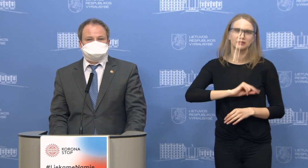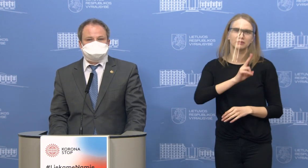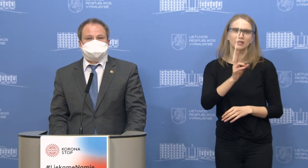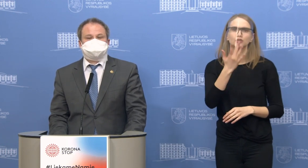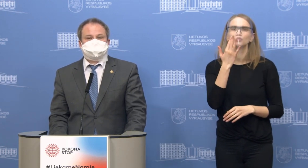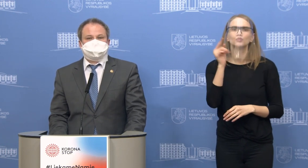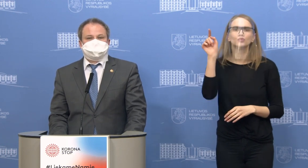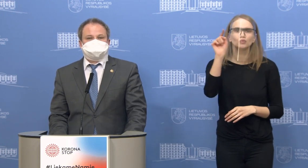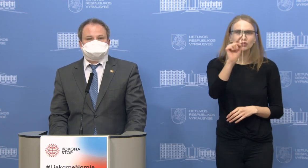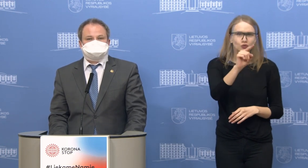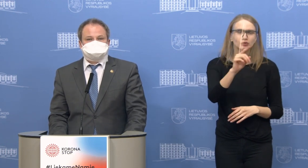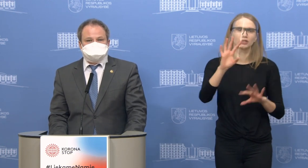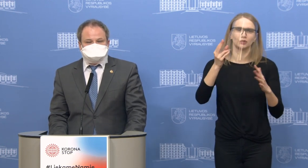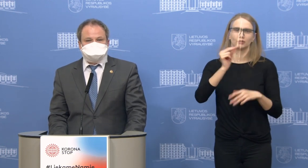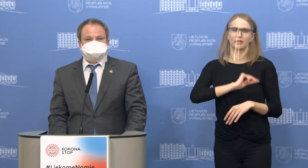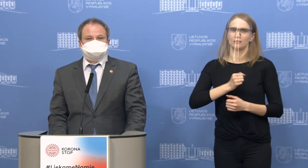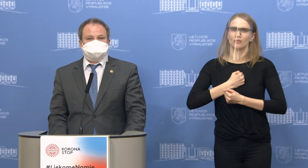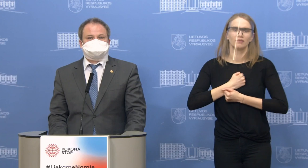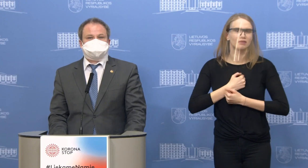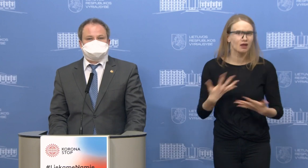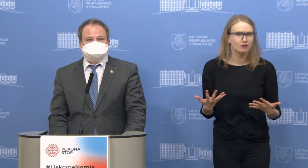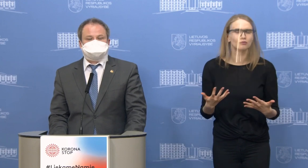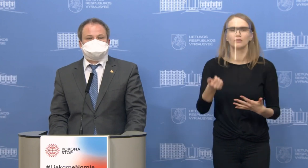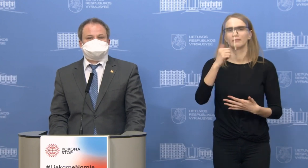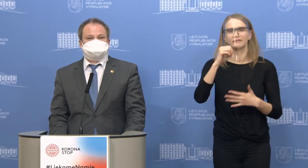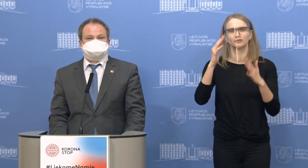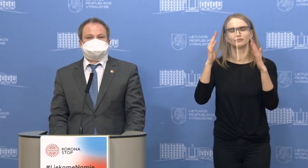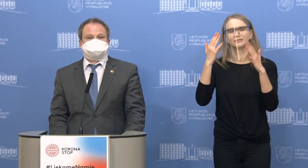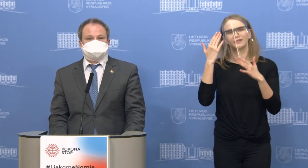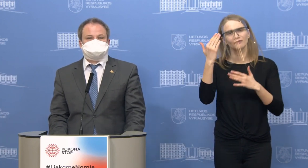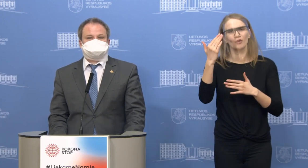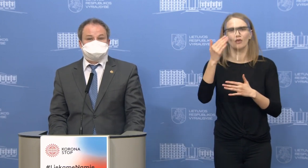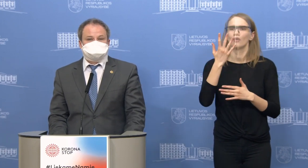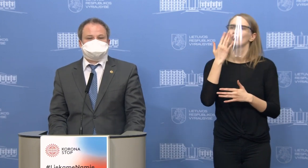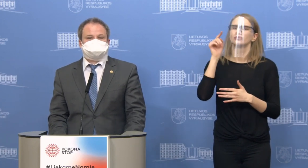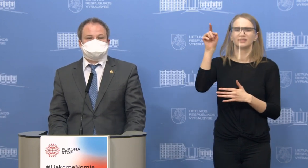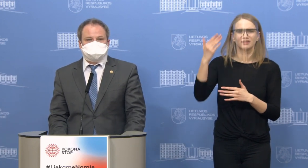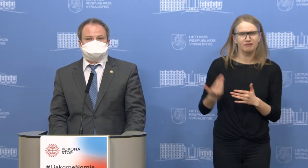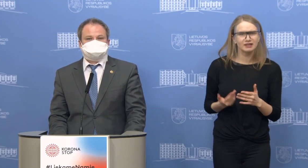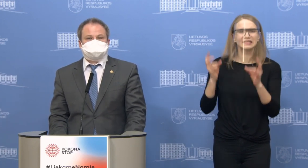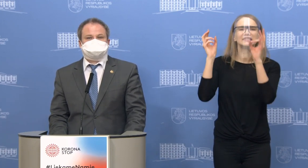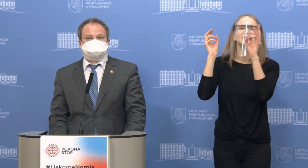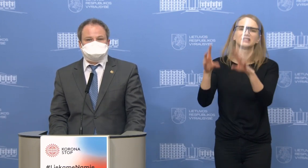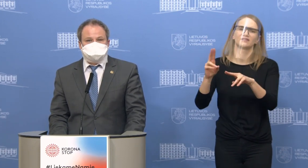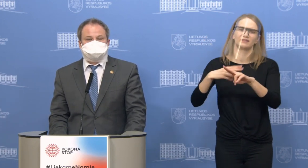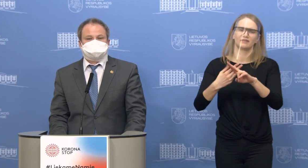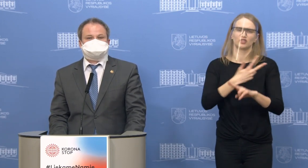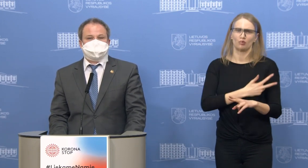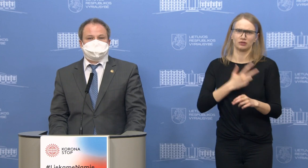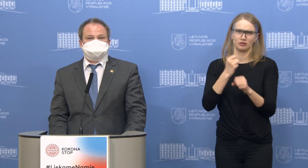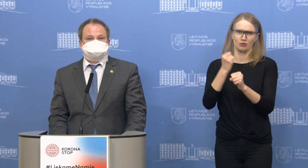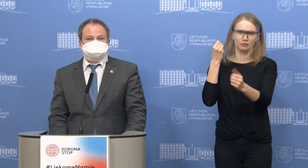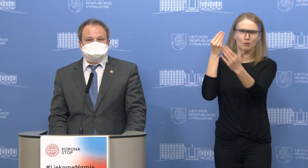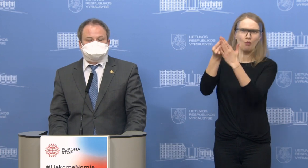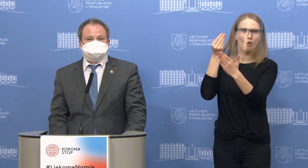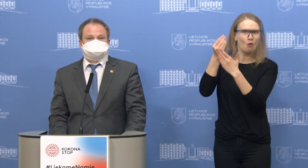jie prarado darbą, kad liktumėte ten, kur esate, liktumėte ten, kur dirbote, kur mokėjote socialinio draudimo įmokas,